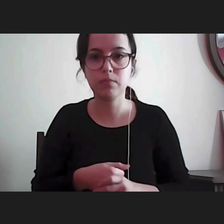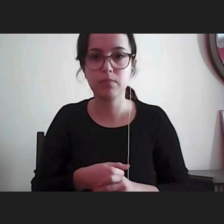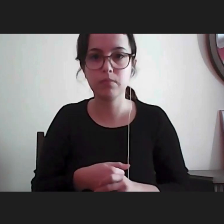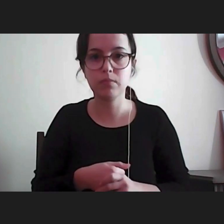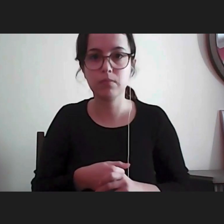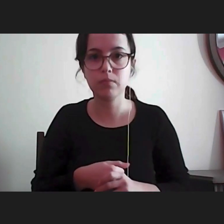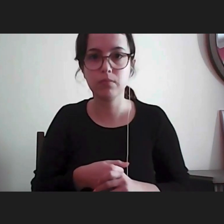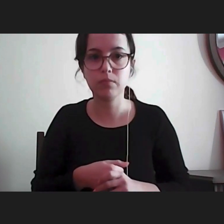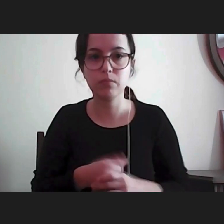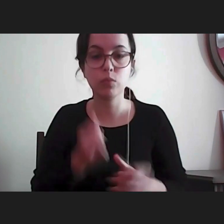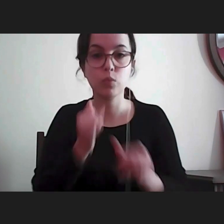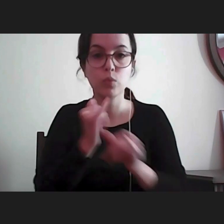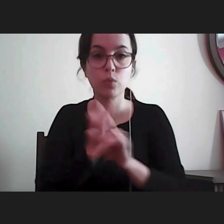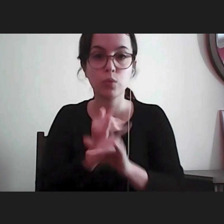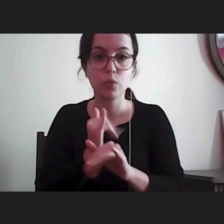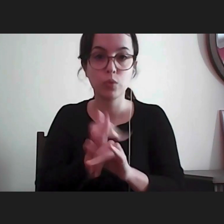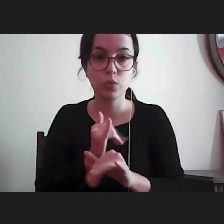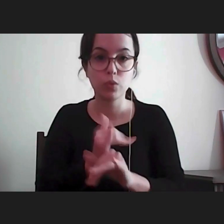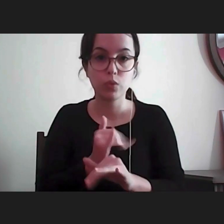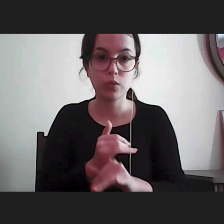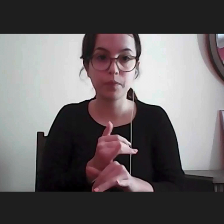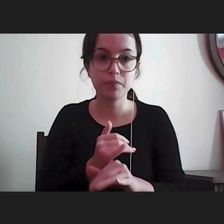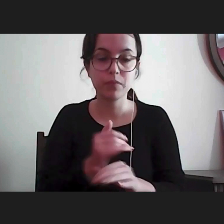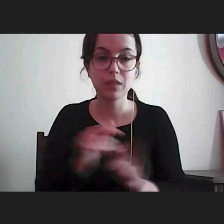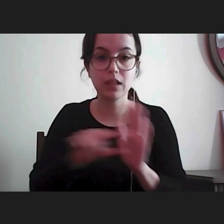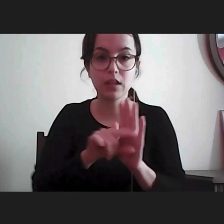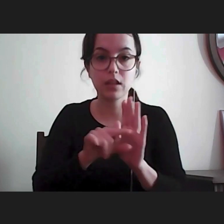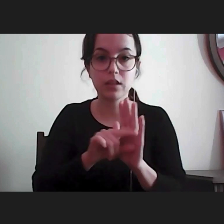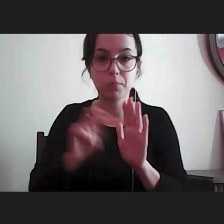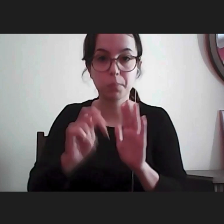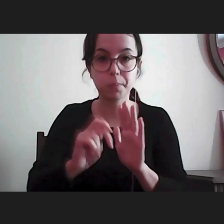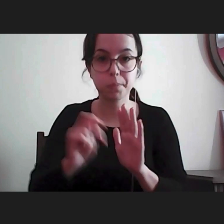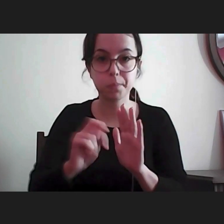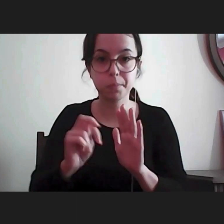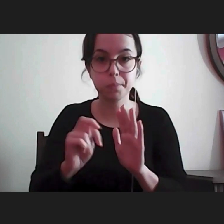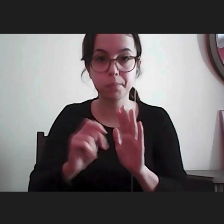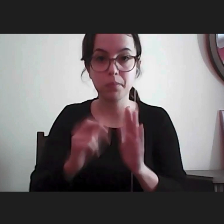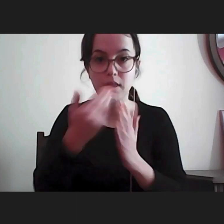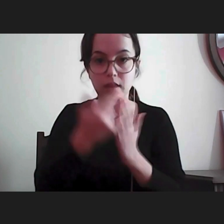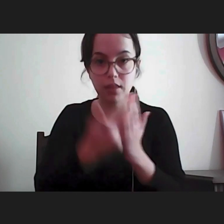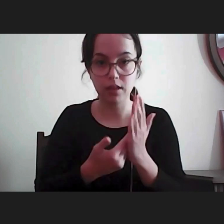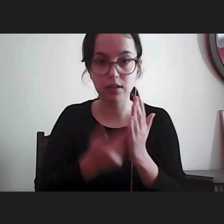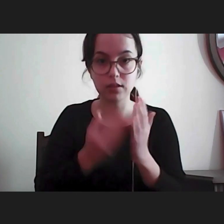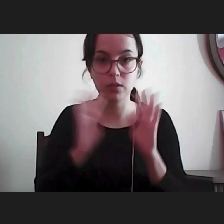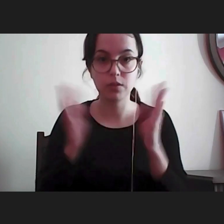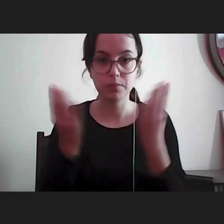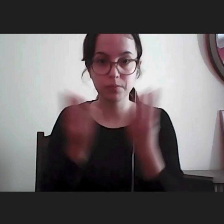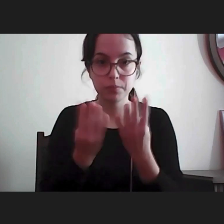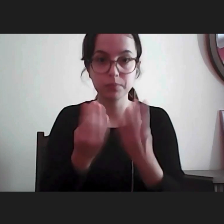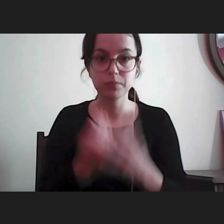um outro se passarmos ao artigo terceiro da Declaração Universal